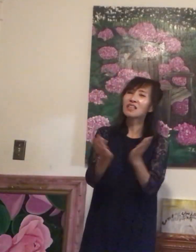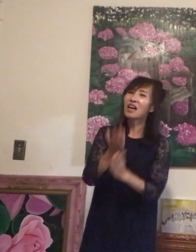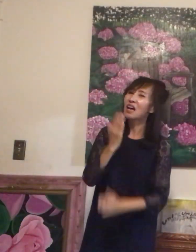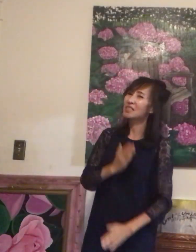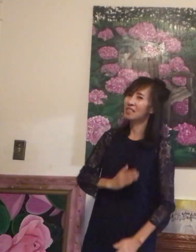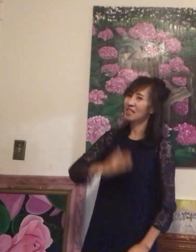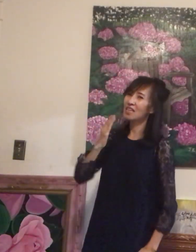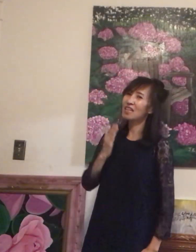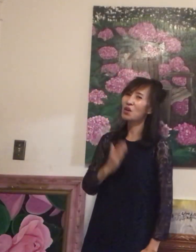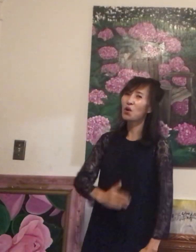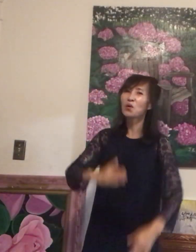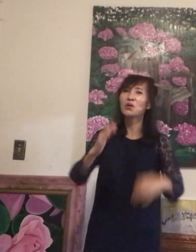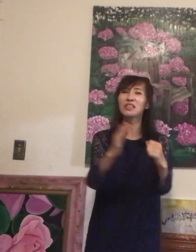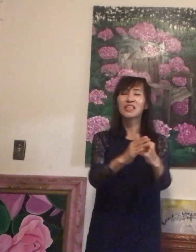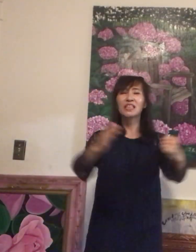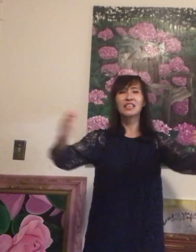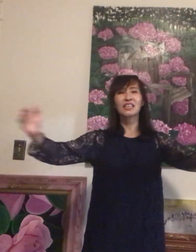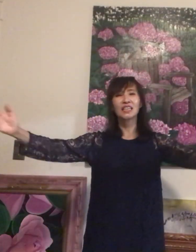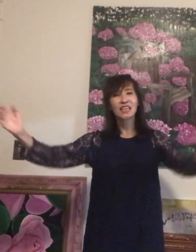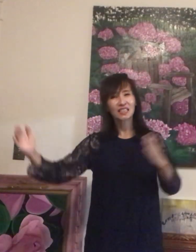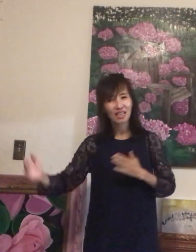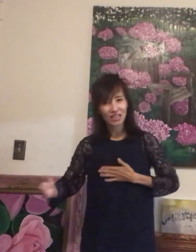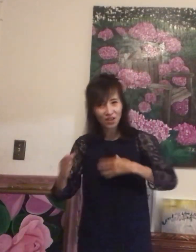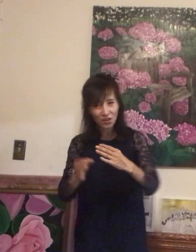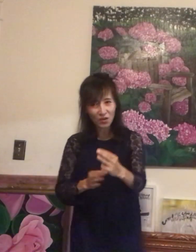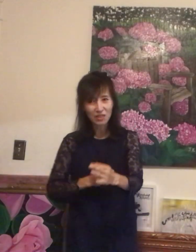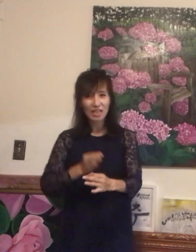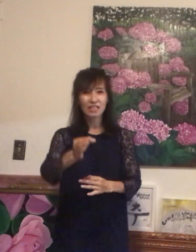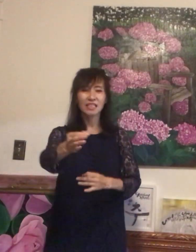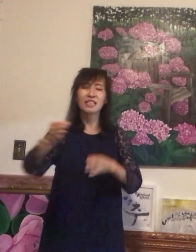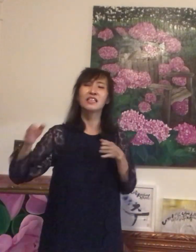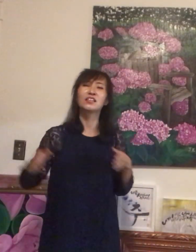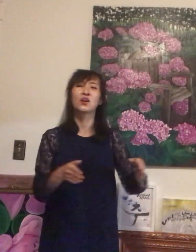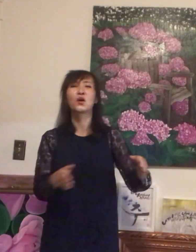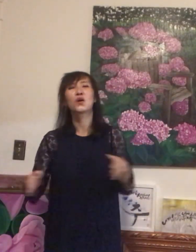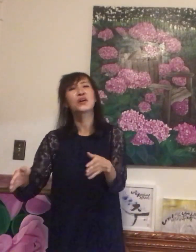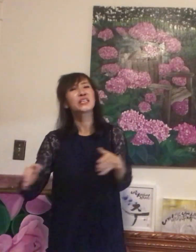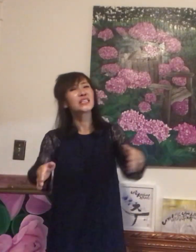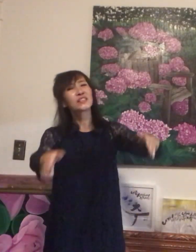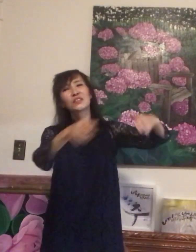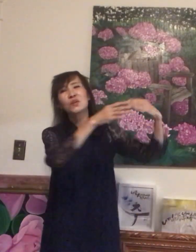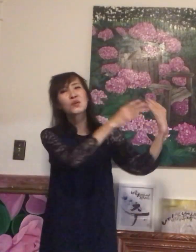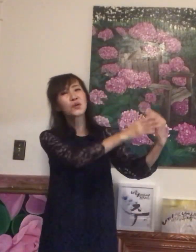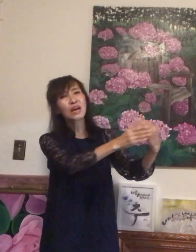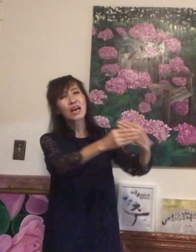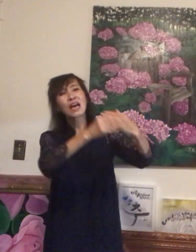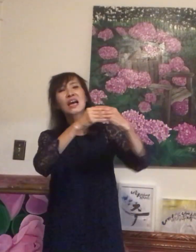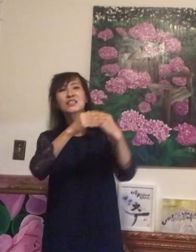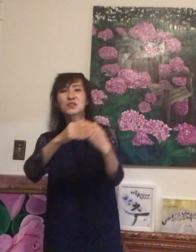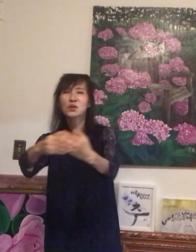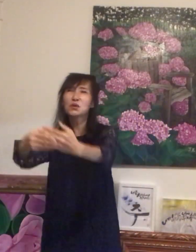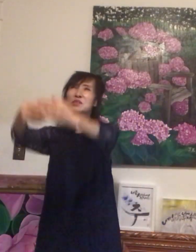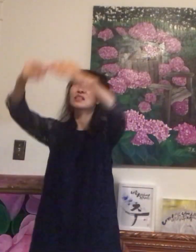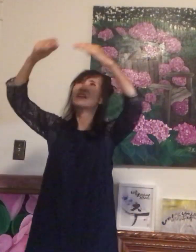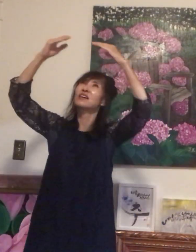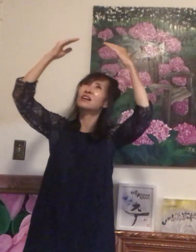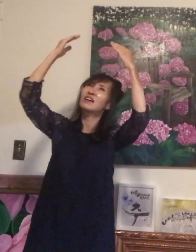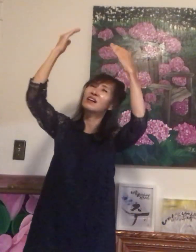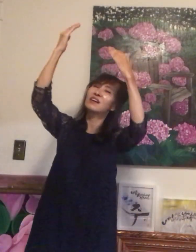다시 오니 저의 나를 영원한 길로 인도하소서